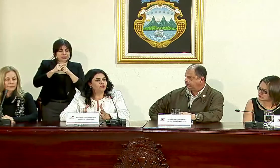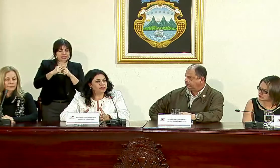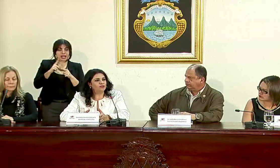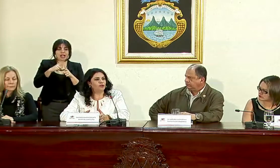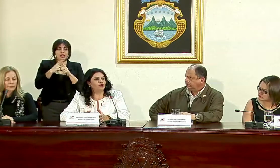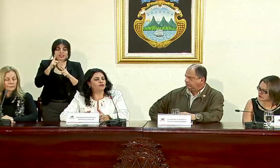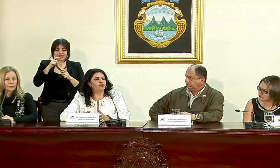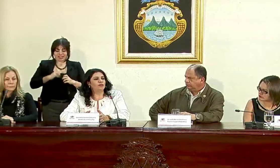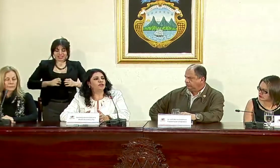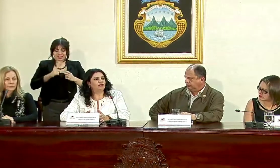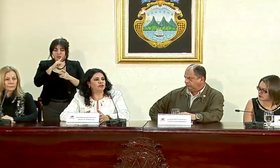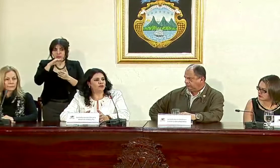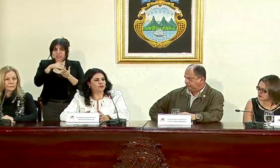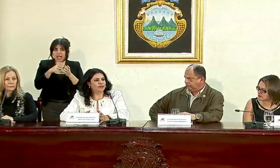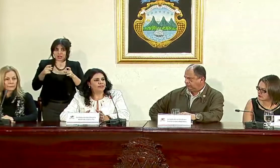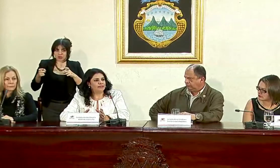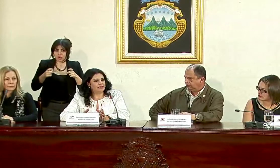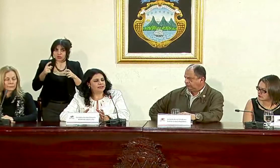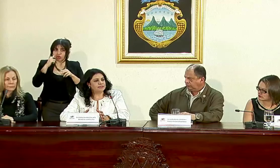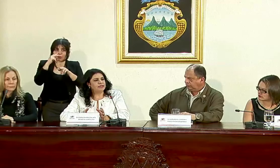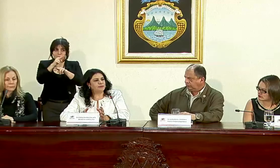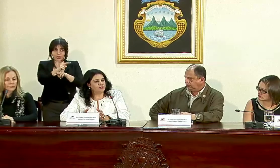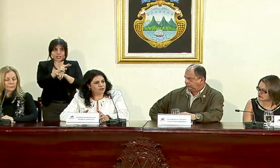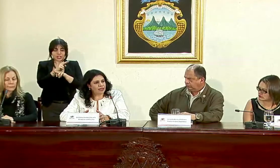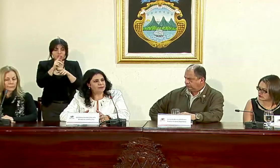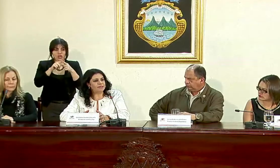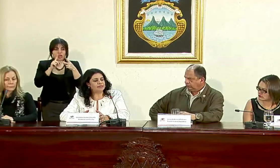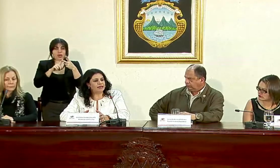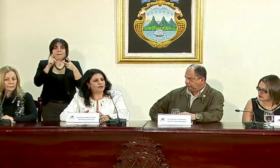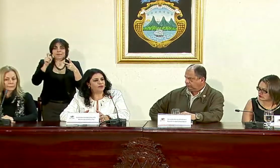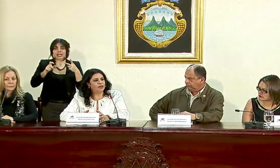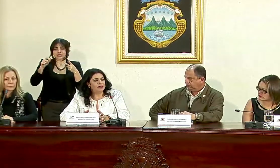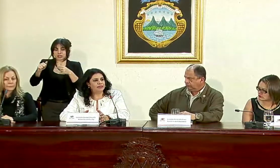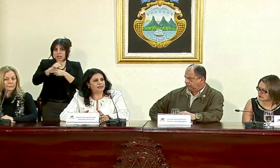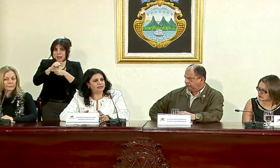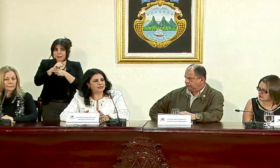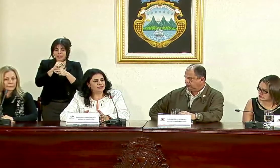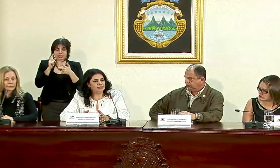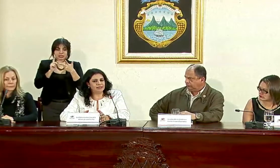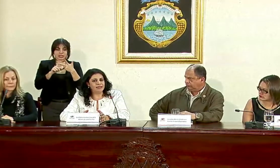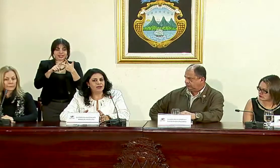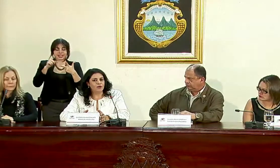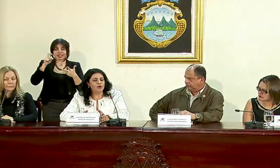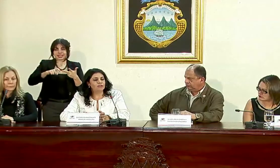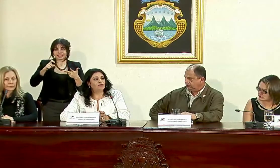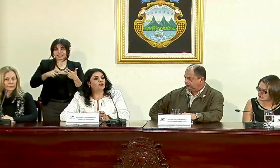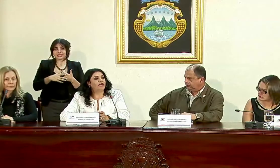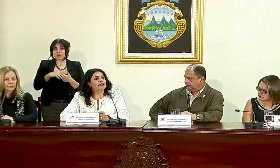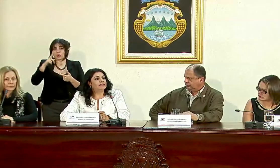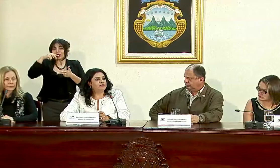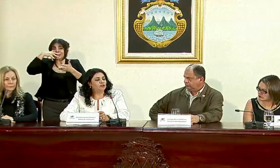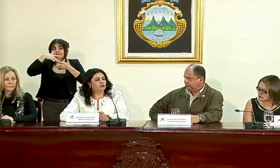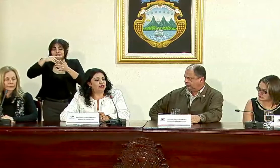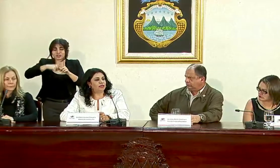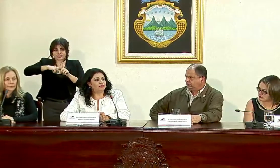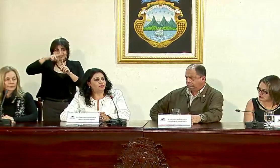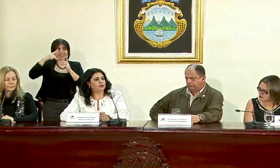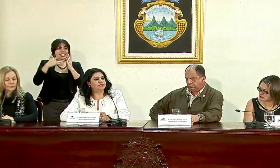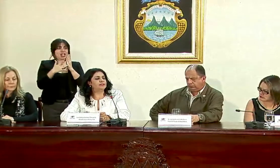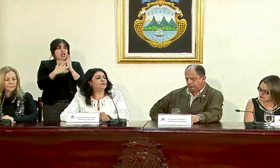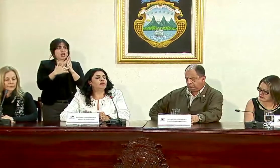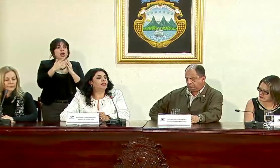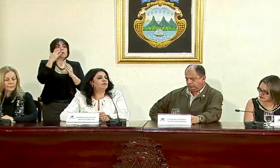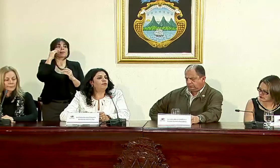un centro de control y monitoreo tiene que existir personal capacitado tiene que existir un estudio de alta tecnología